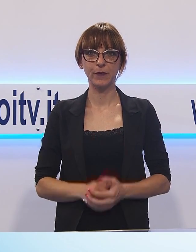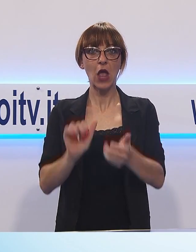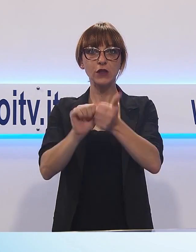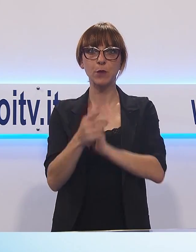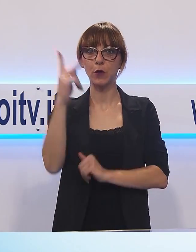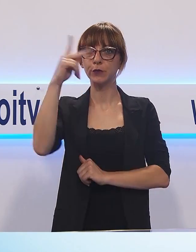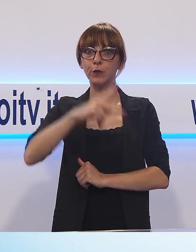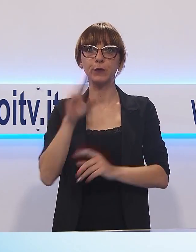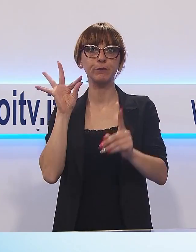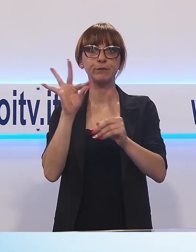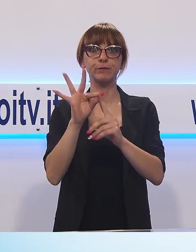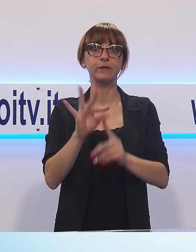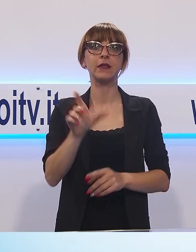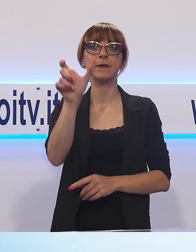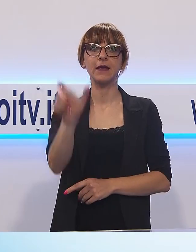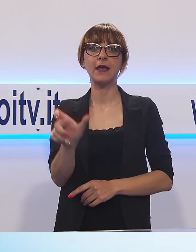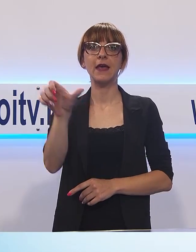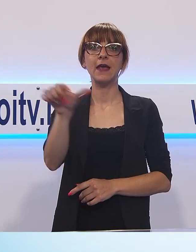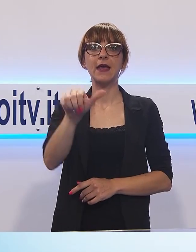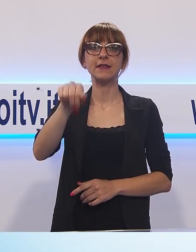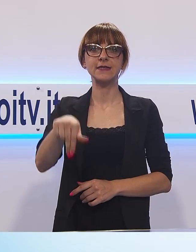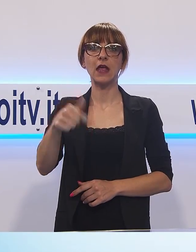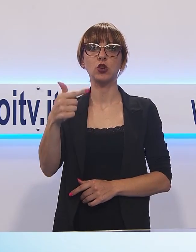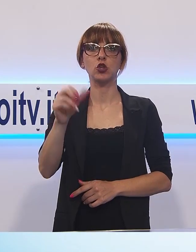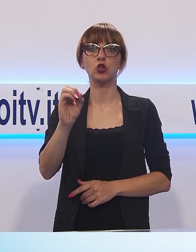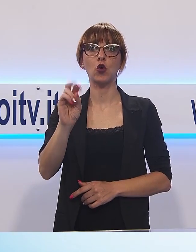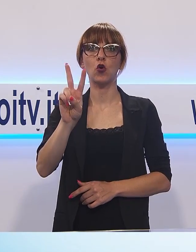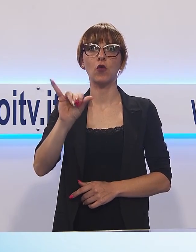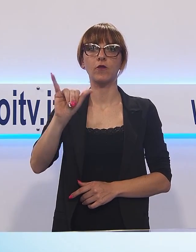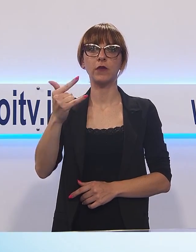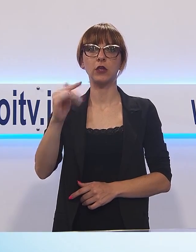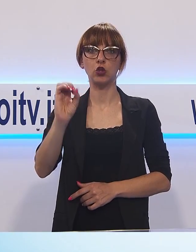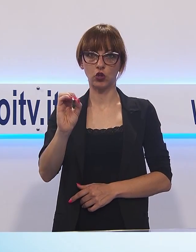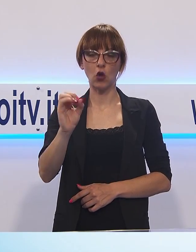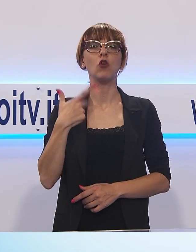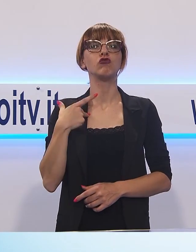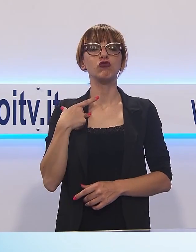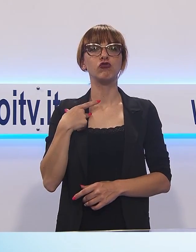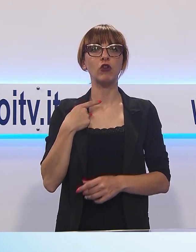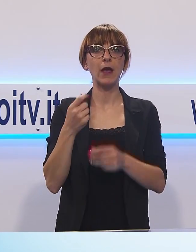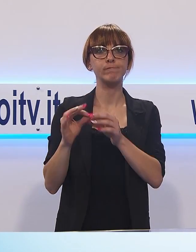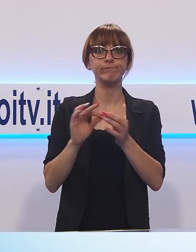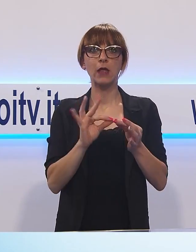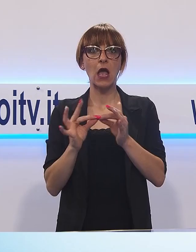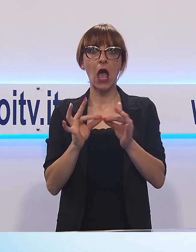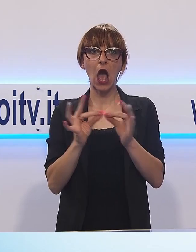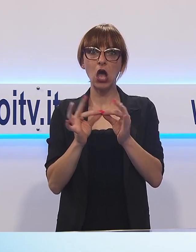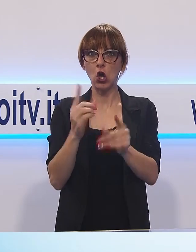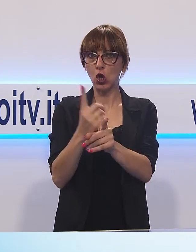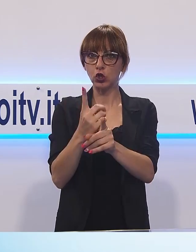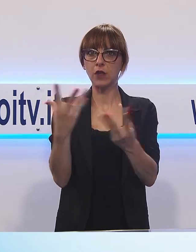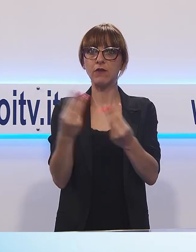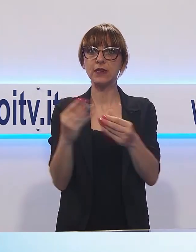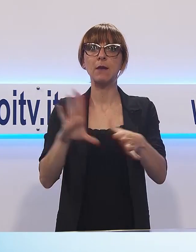Lucchese punta su Santo Vito e i rossoneri devono ancora intervenire sul mercato, trattativa e indirittura d'arrivo con il Parma per il giovane